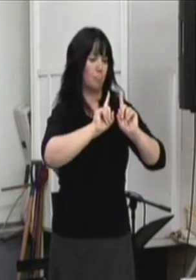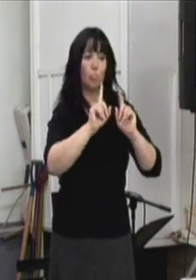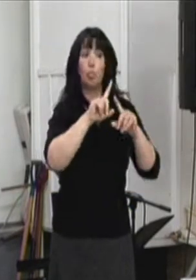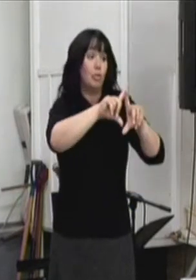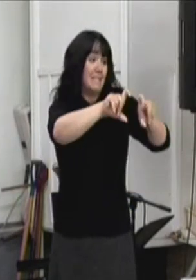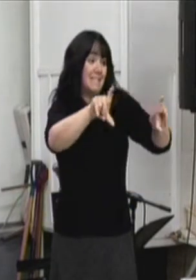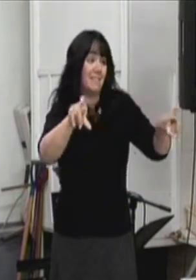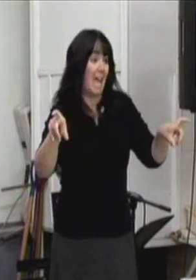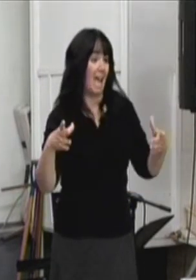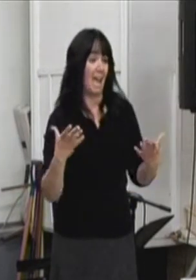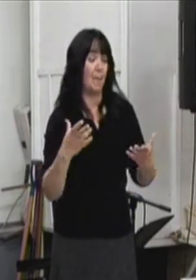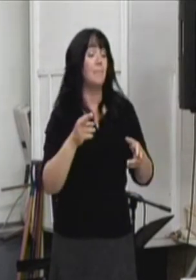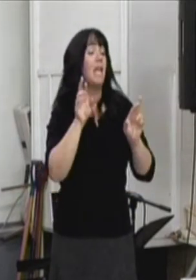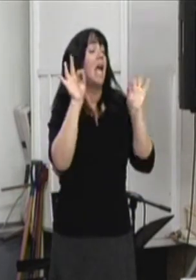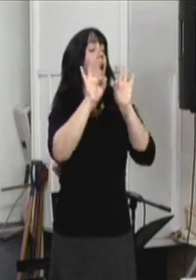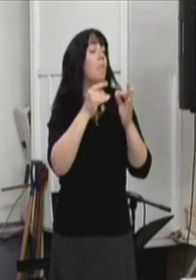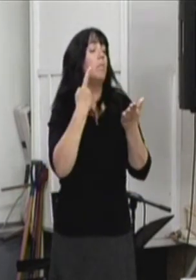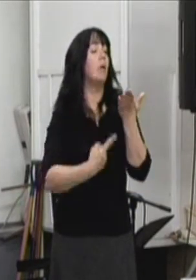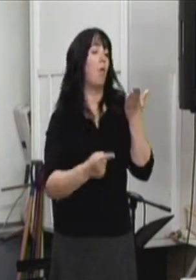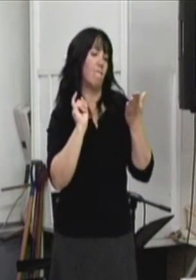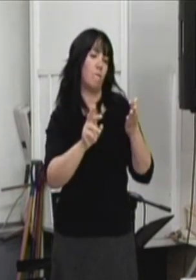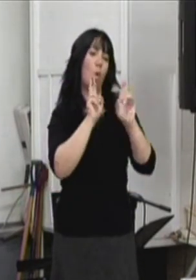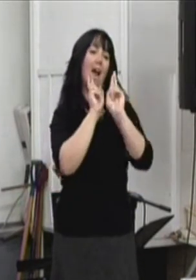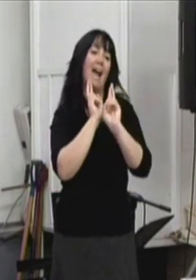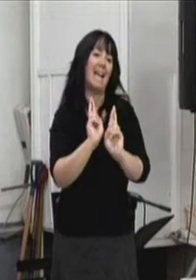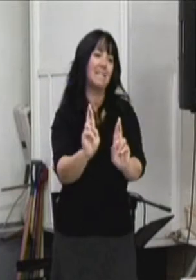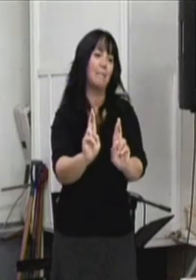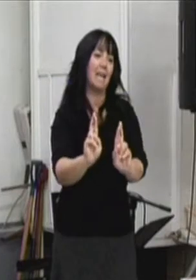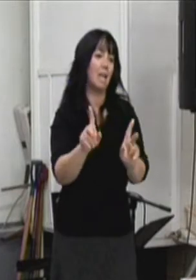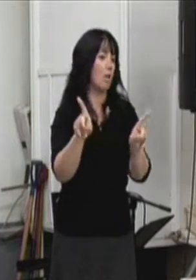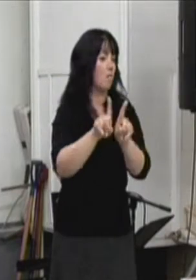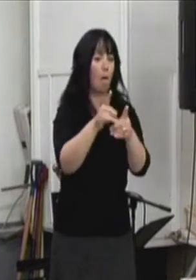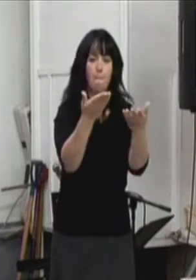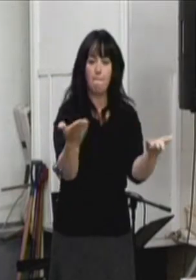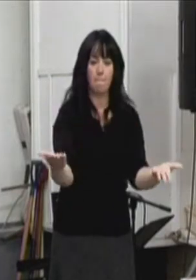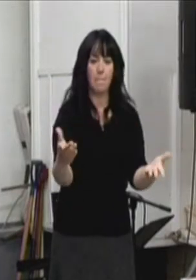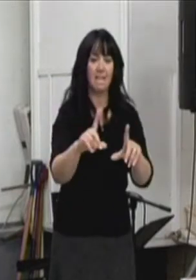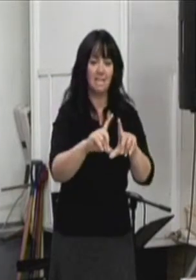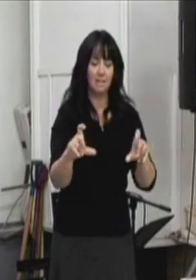ce qui est important, c'est de respecter les autres comme ils sont.